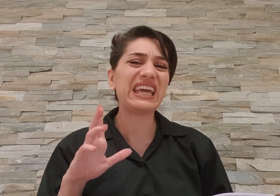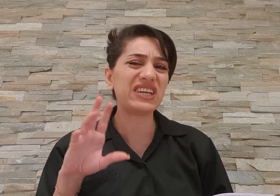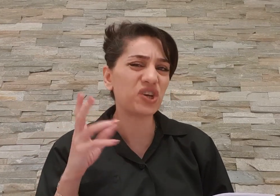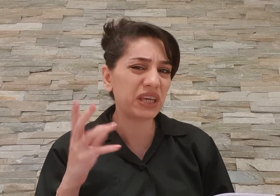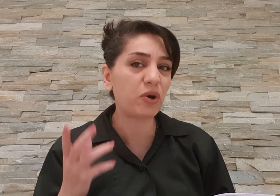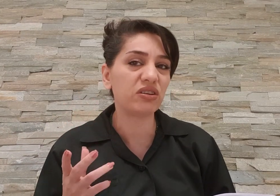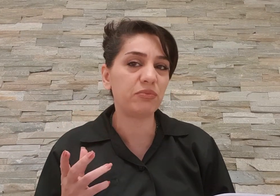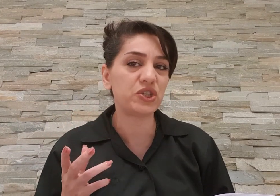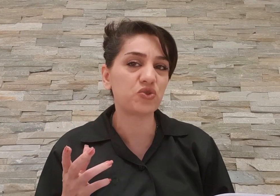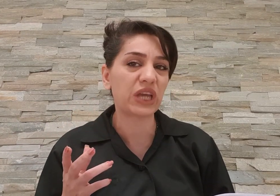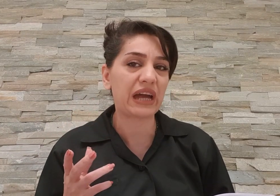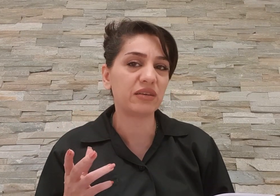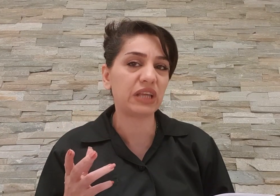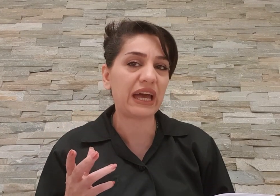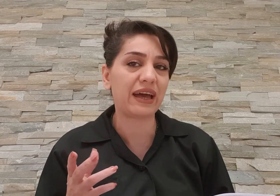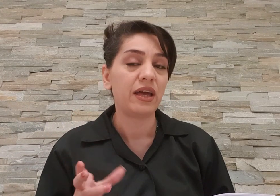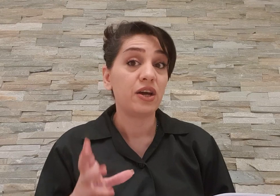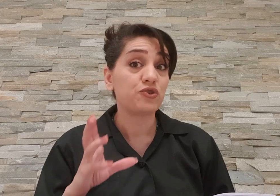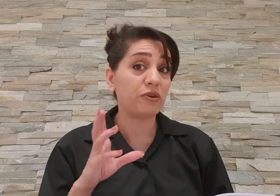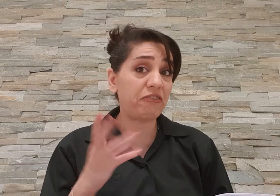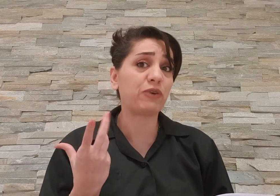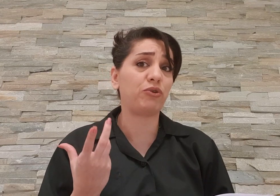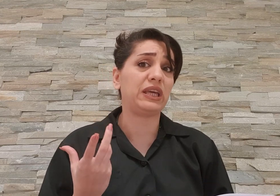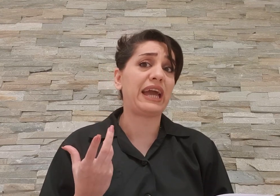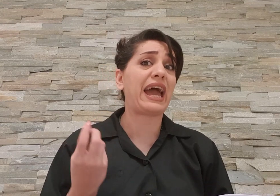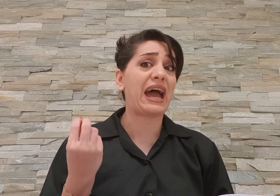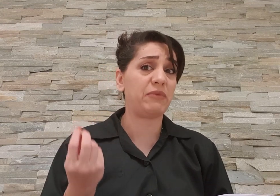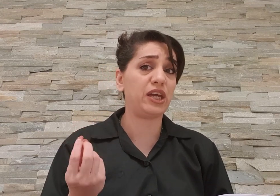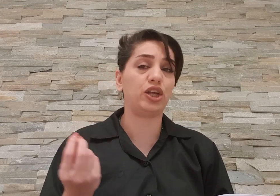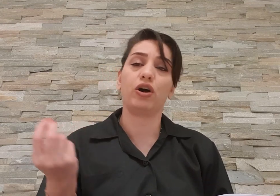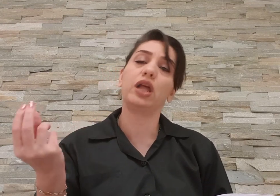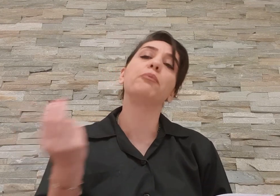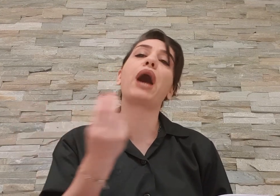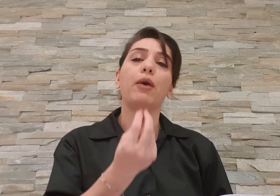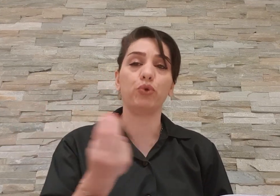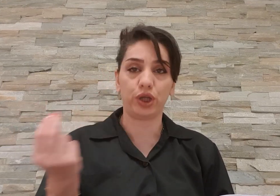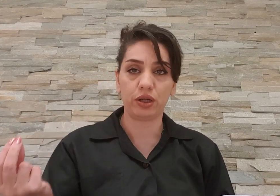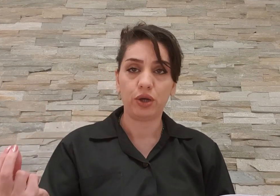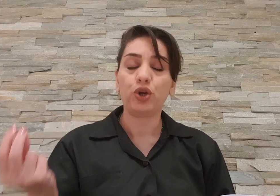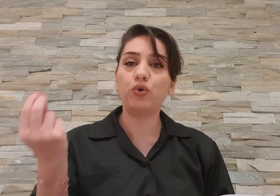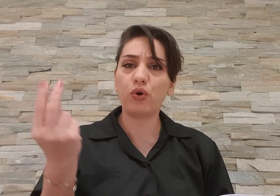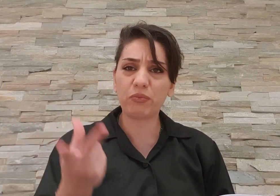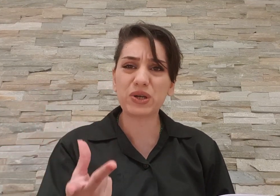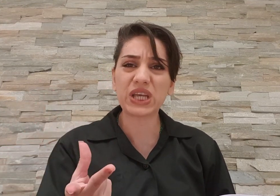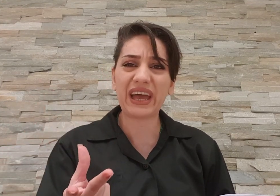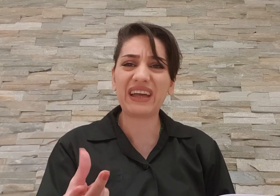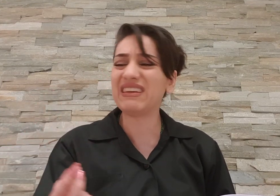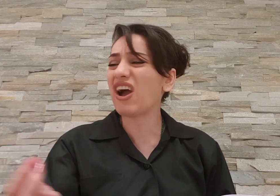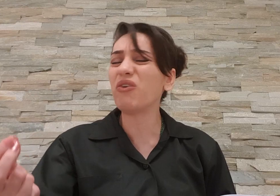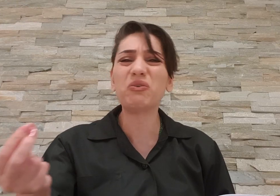هجابه که باندال پیچه شون کرده بودن شما فکر کنین که اگه همه اینا حالات معمولی نرم باشن دیگه های